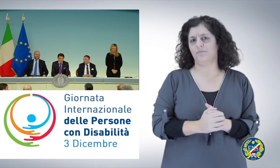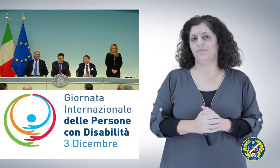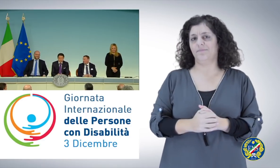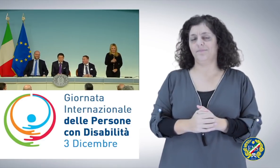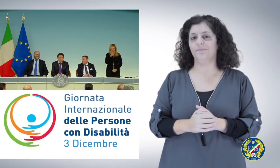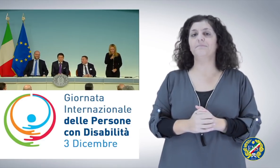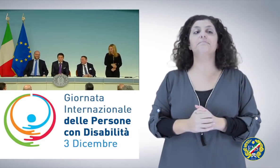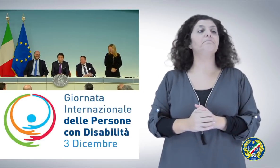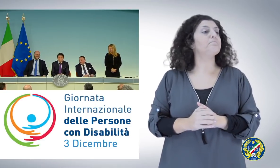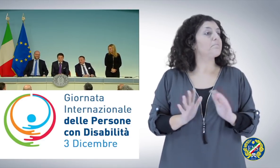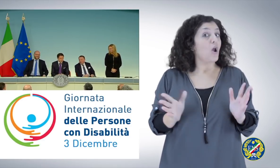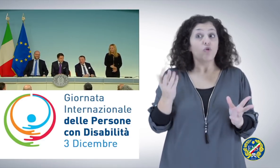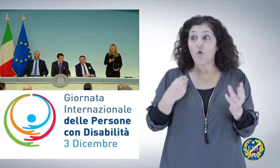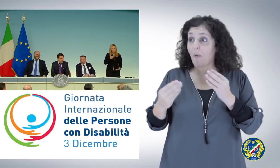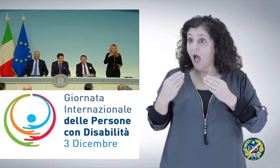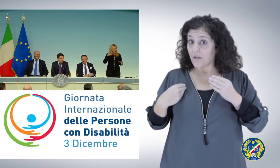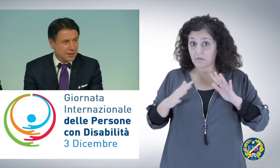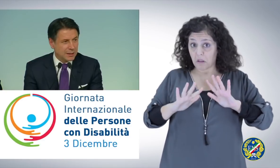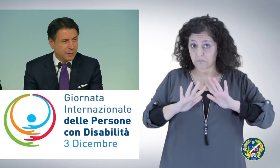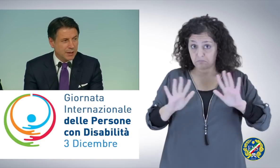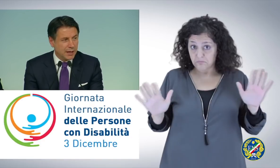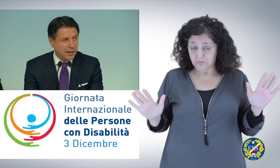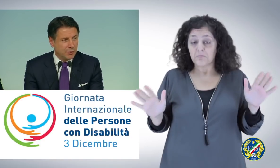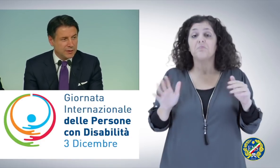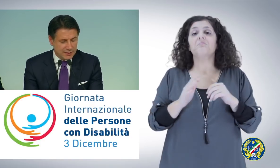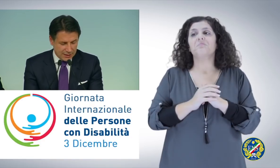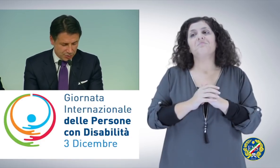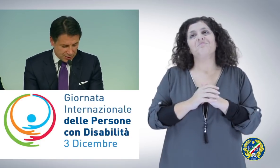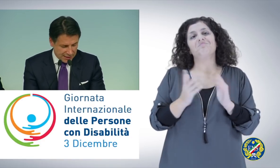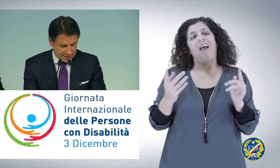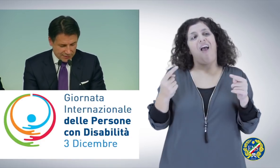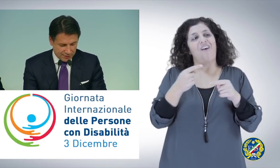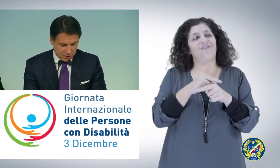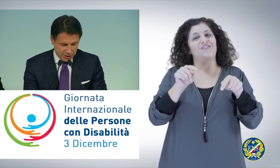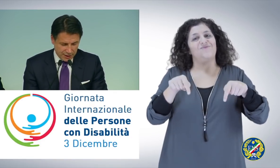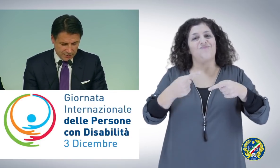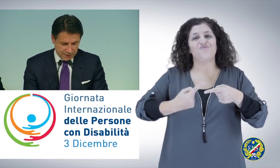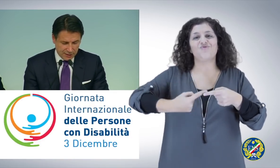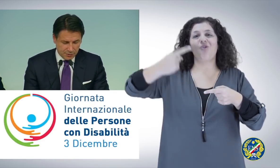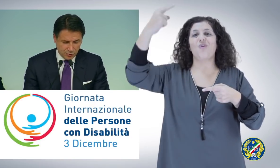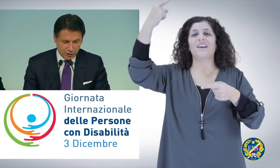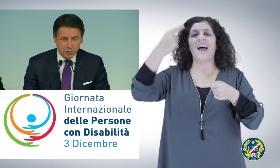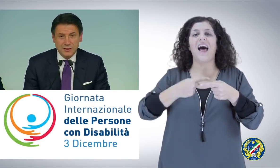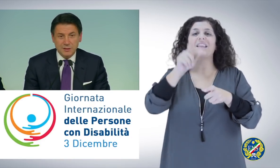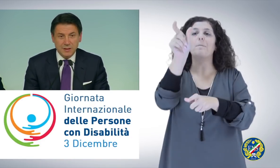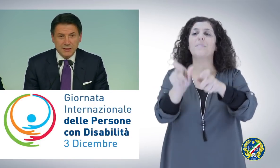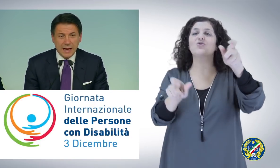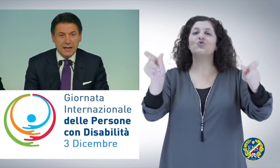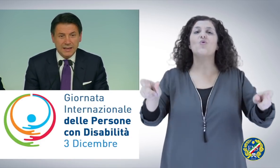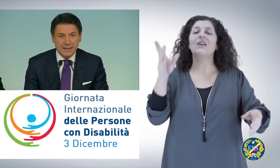visto che non ci sono altre domande mi pare di capire questa è la giornata invece delle persone con disabilità e